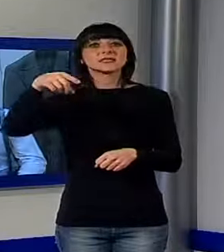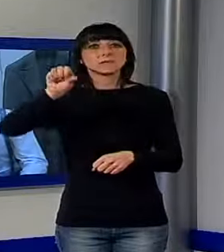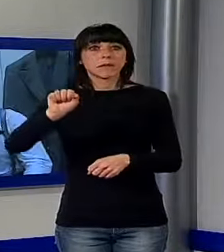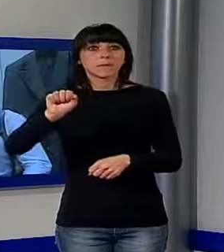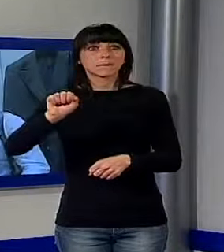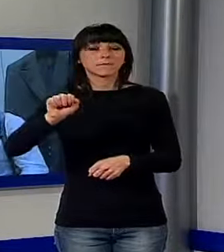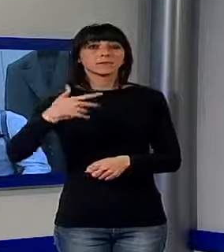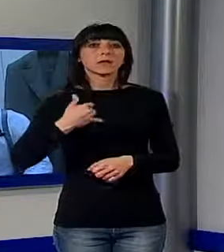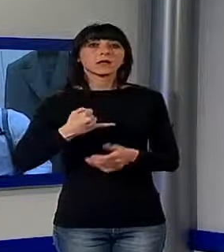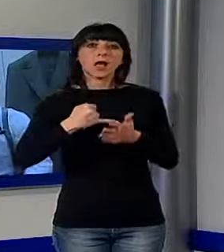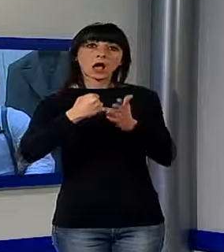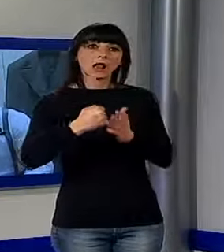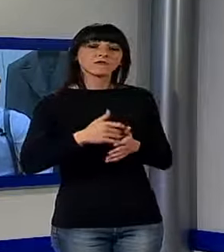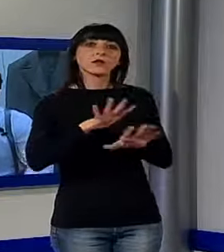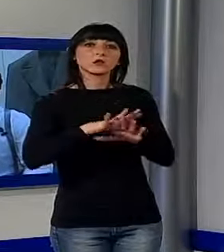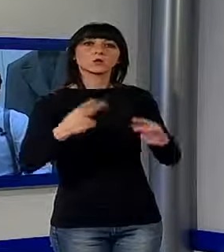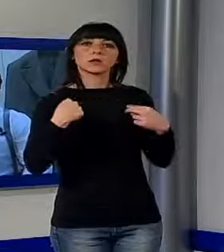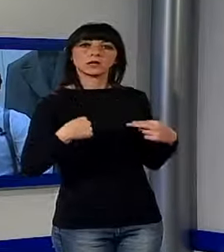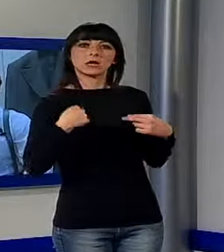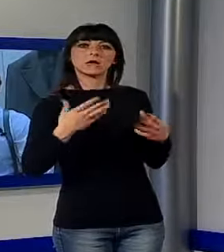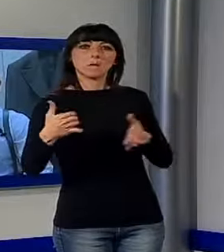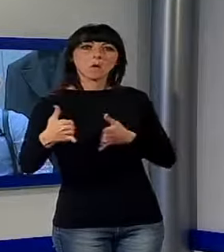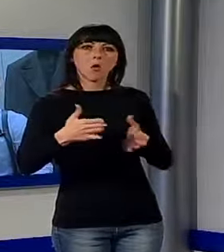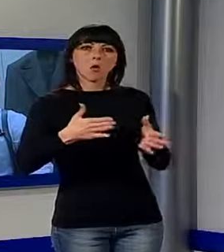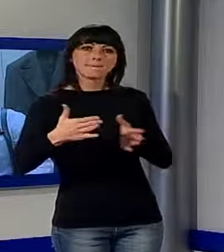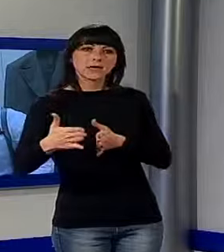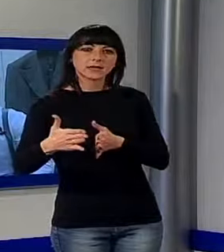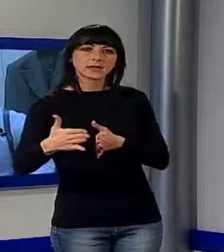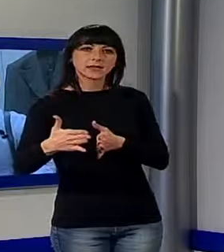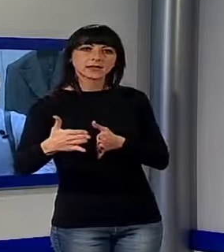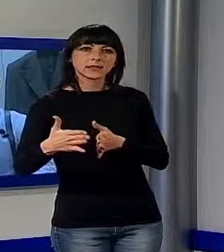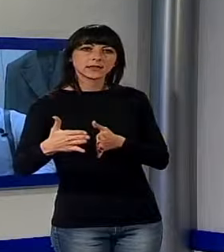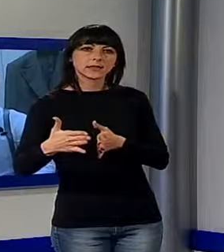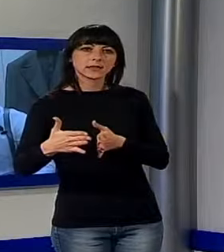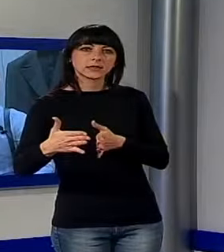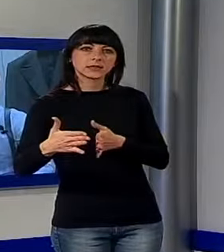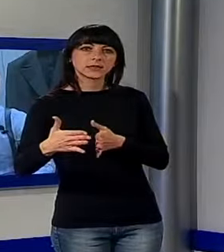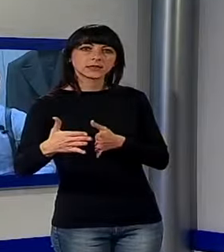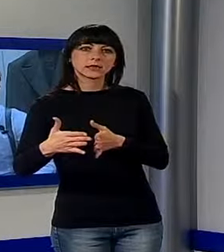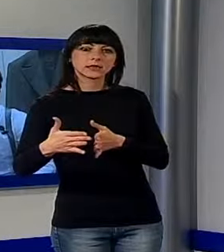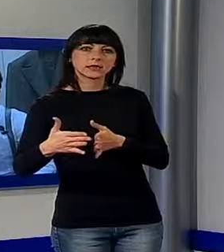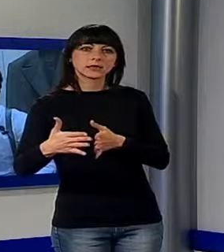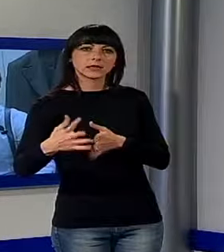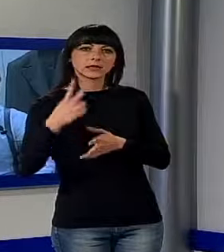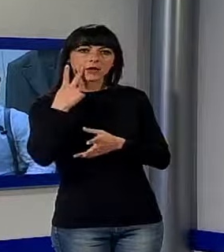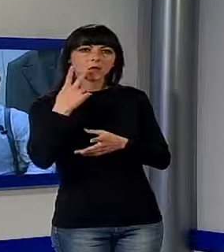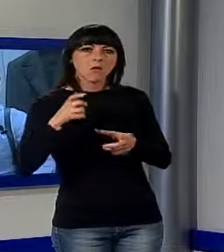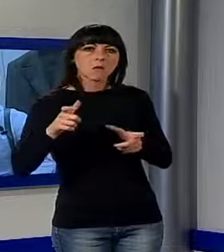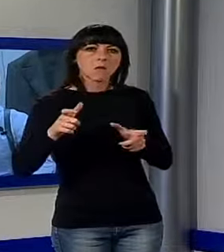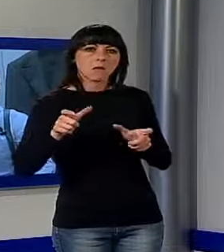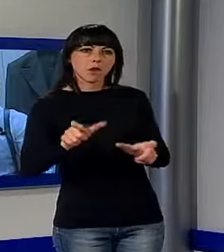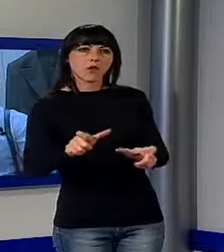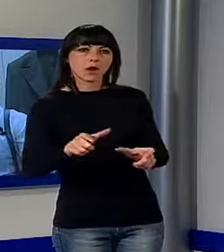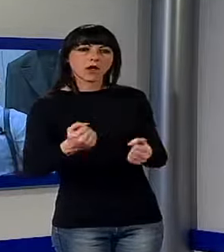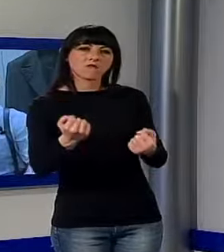un po' tutti nella vita, abbiamo dei momenti in cui ci vediamo bloccati, rallentati da